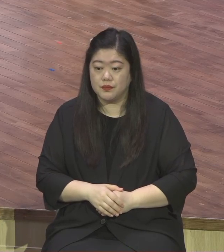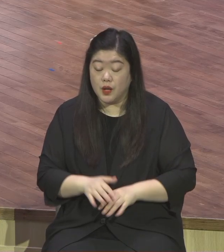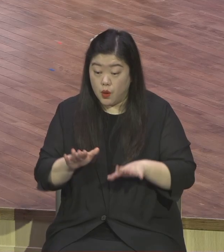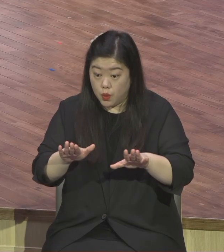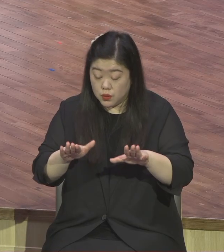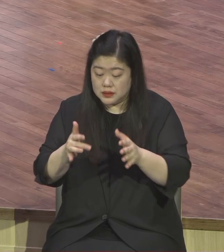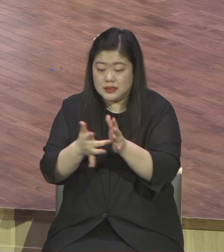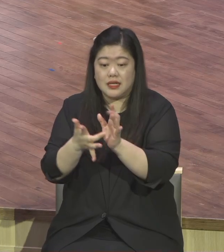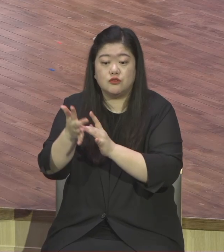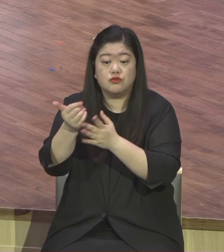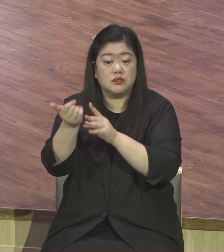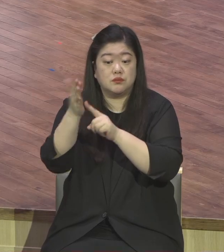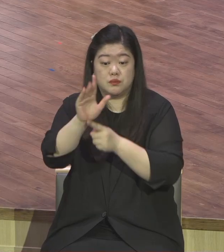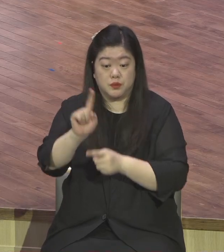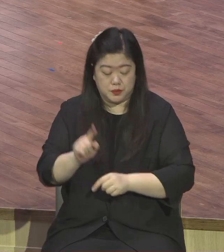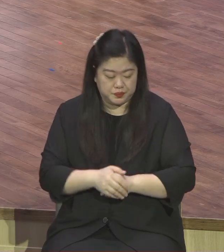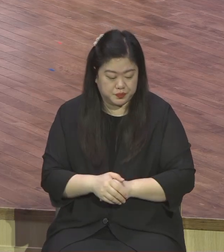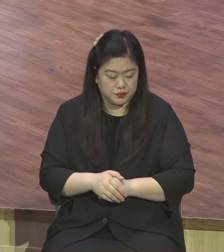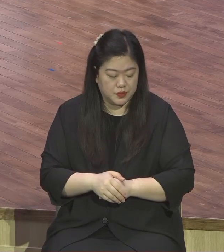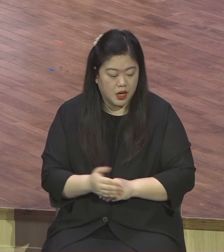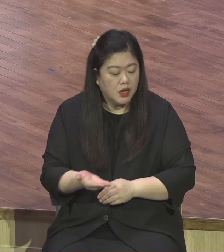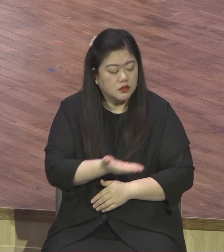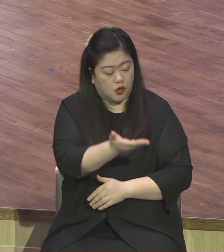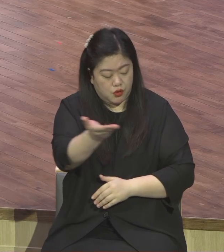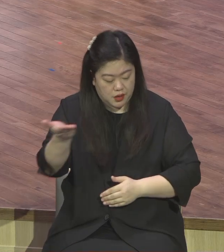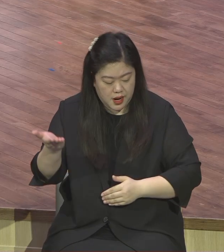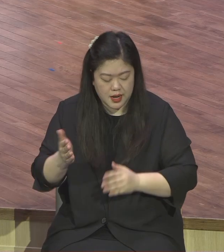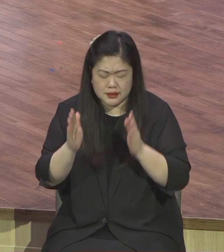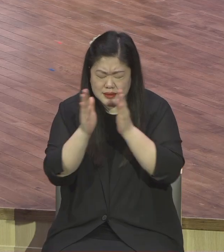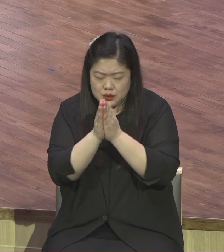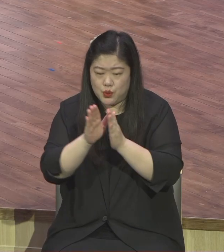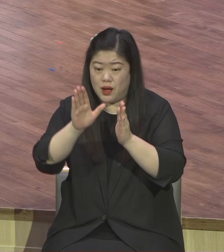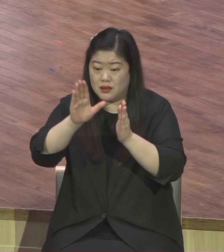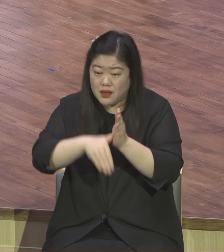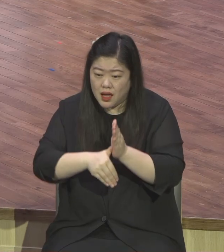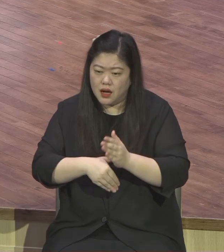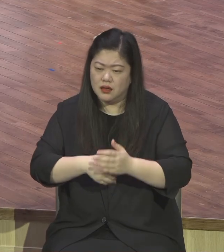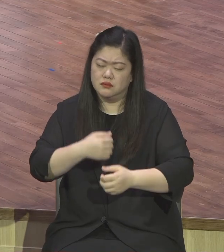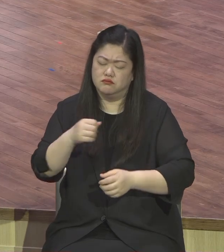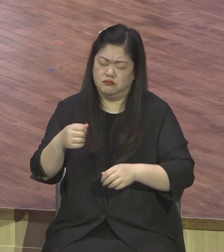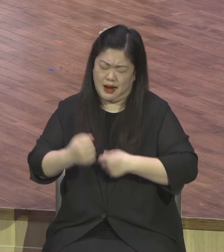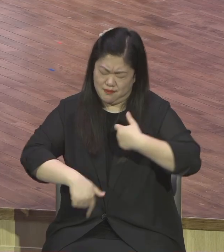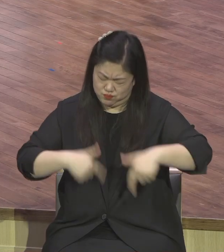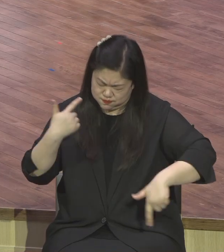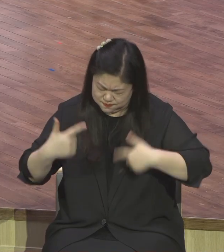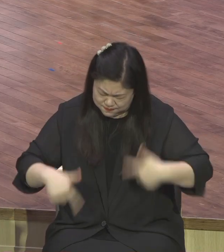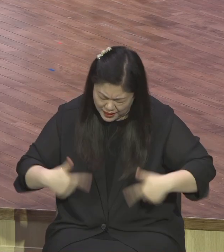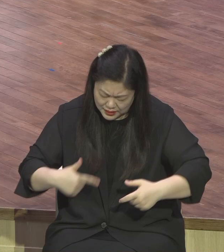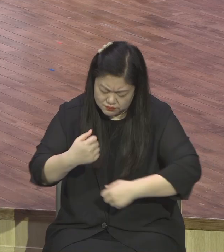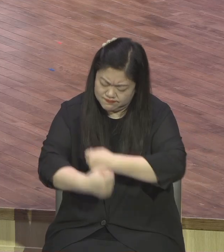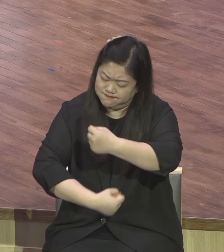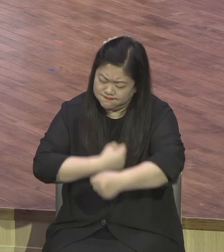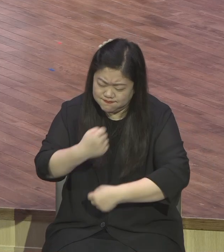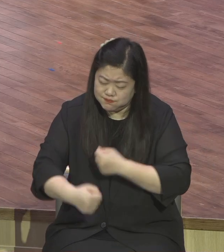강조합니다 너희도 너희가 기도할 때에 무엇이든지 믿고 구하는 것은 다 받으리라